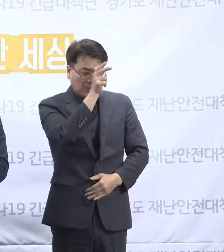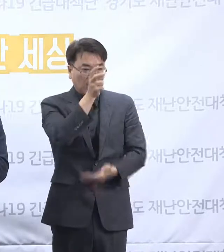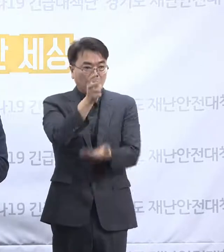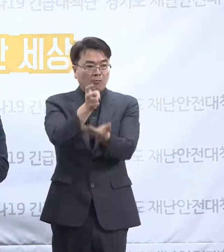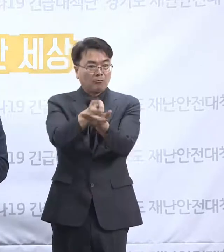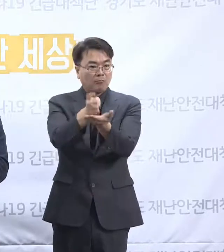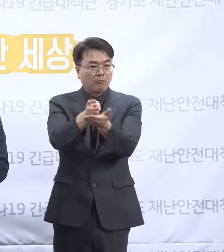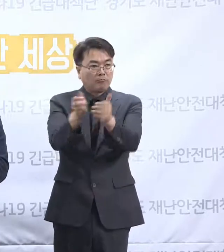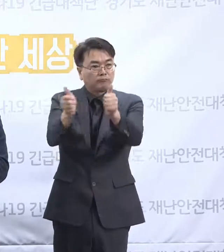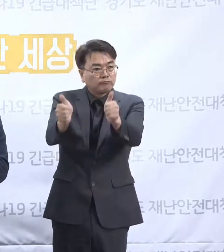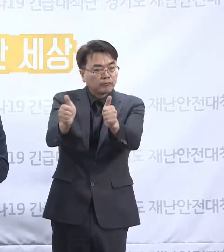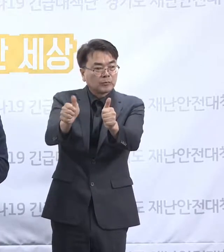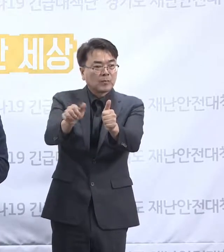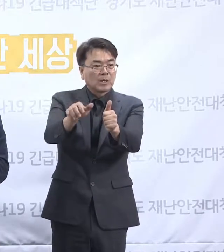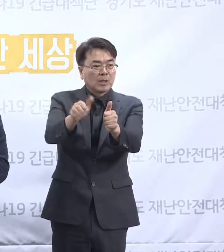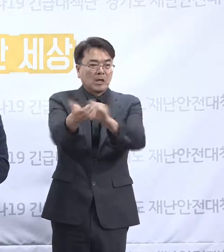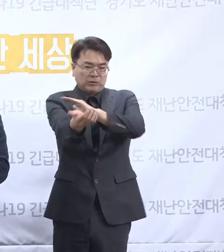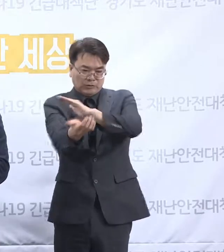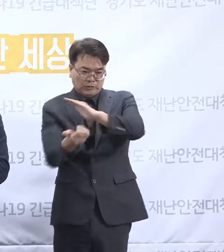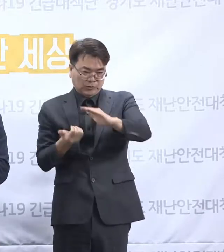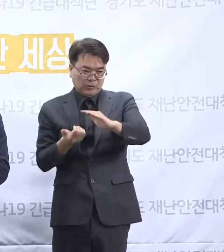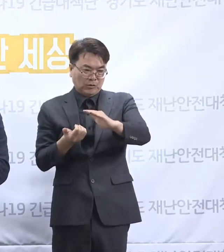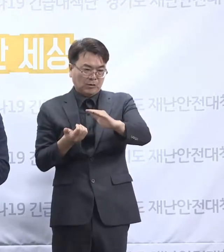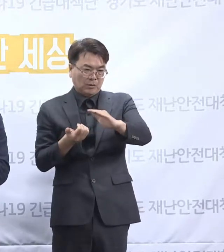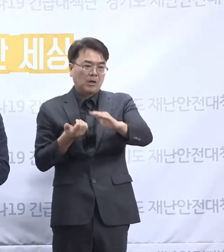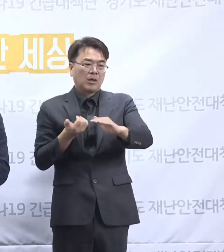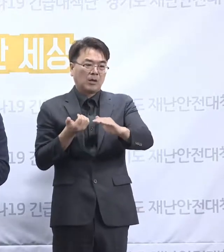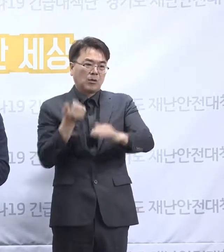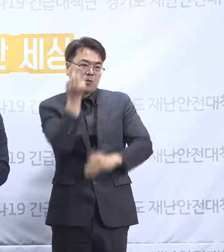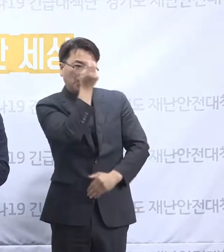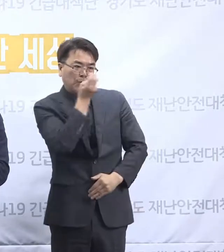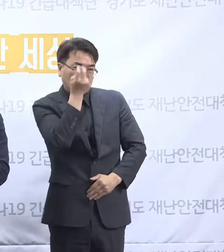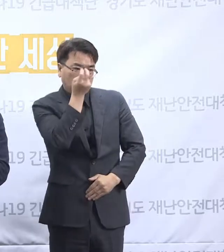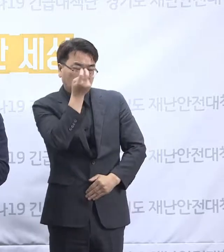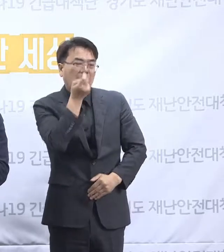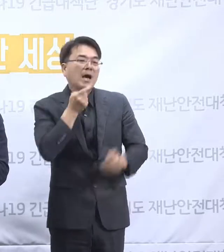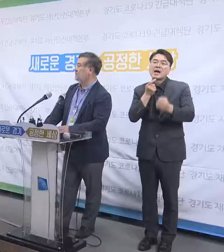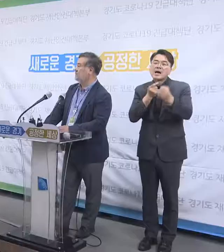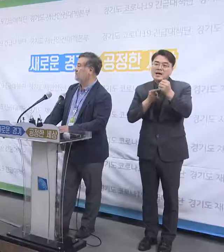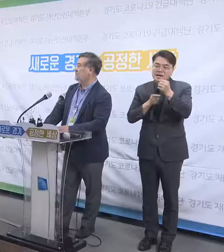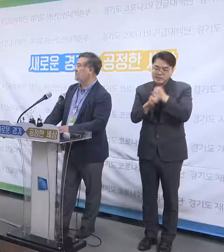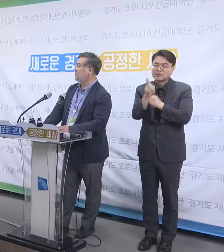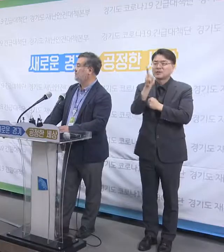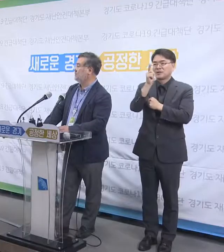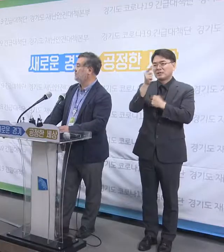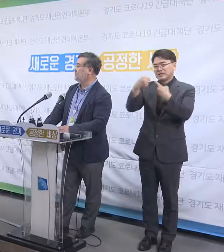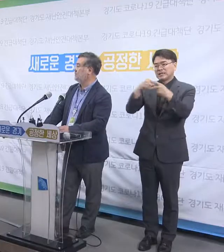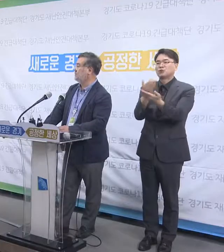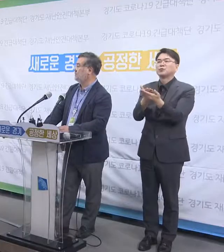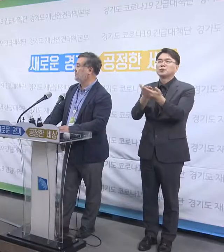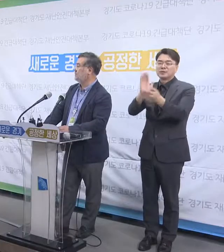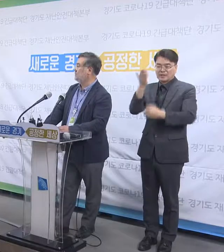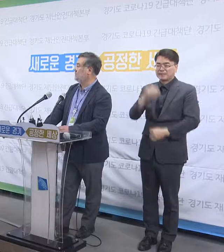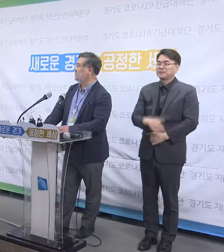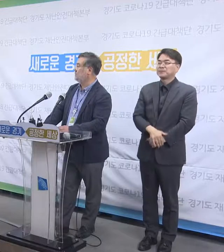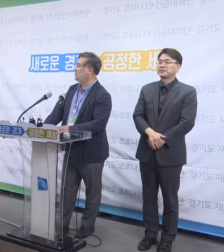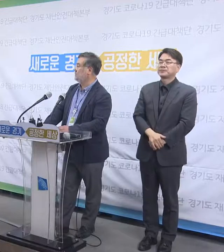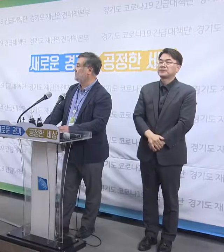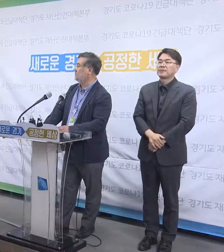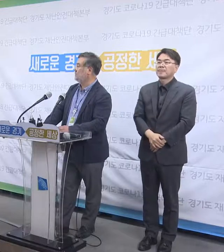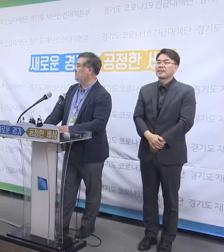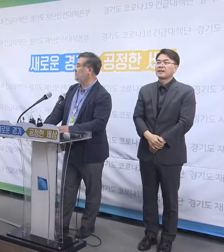전단계로서 이 조사를 이해해 주시면 되겠습니다. 다음 KSP뉴스 김종근